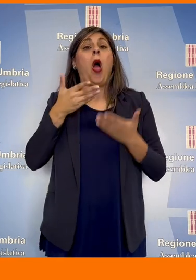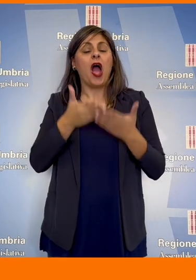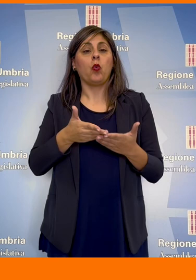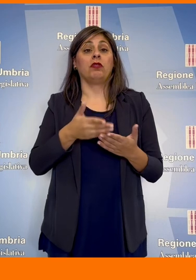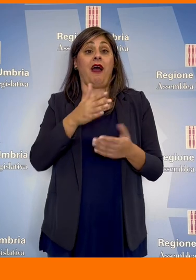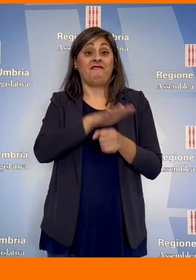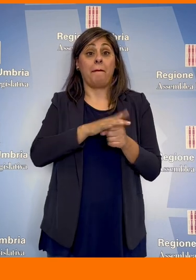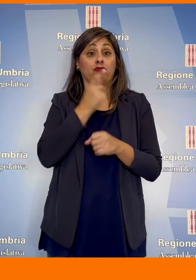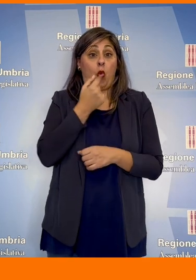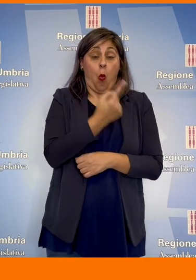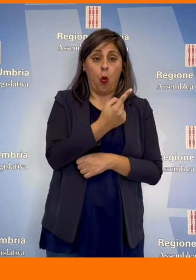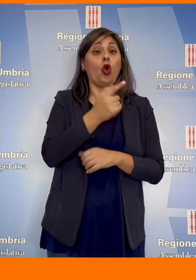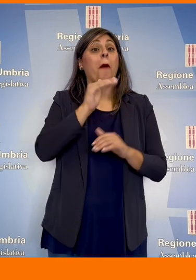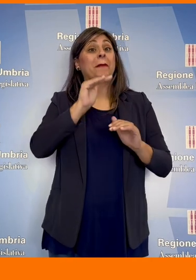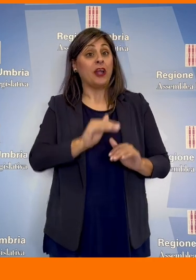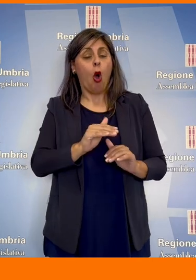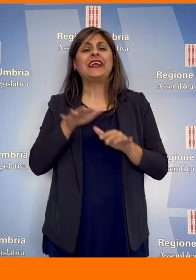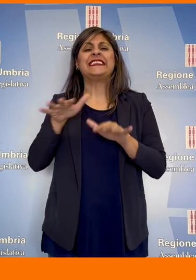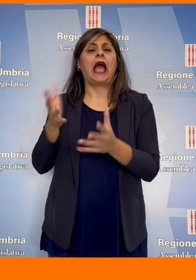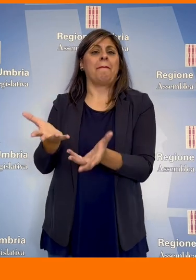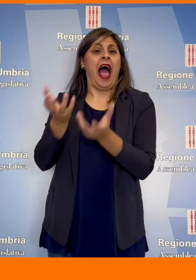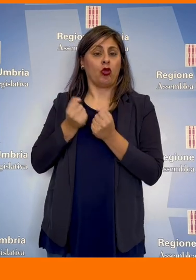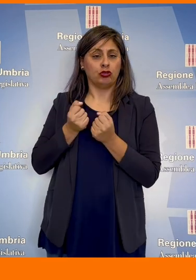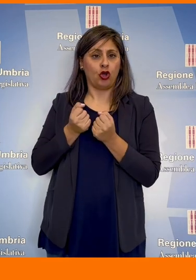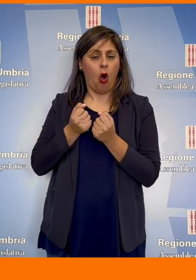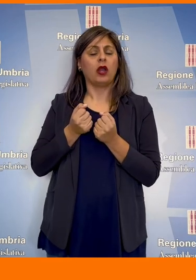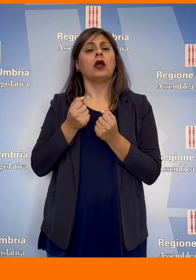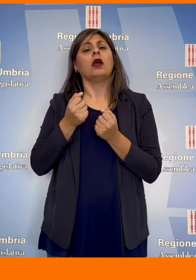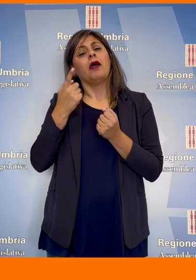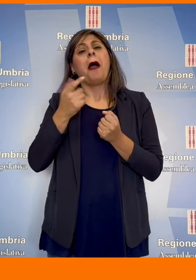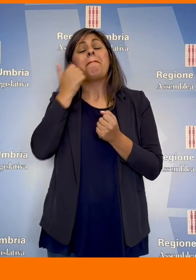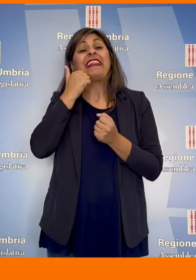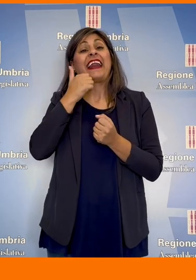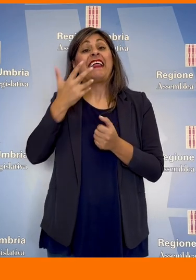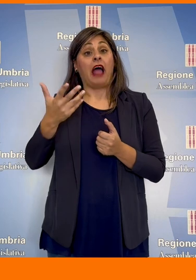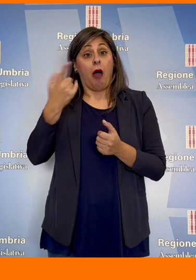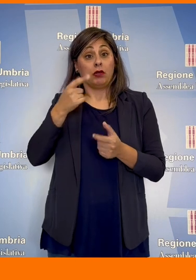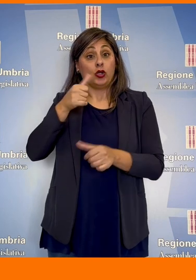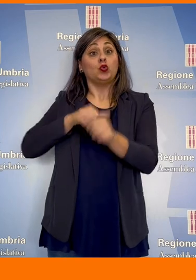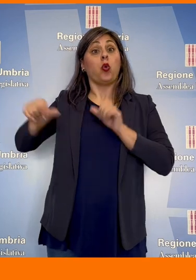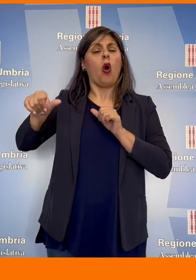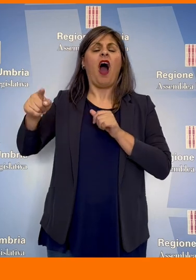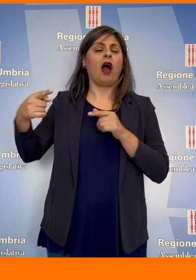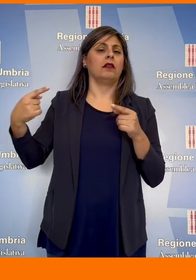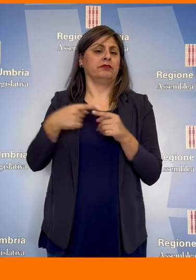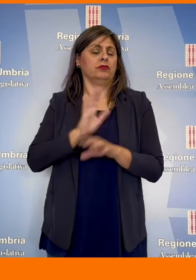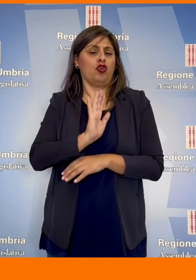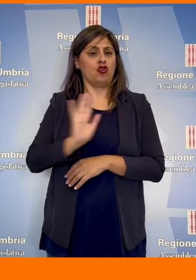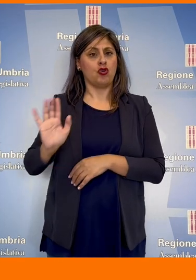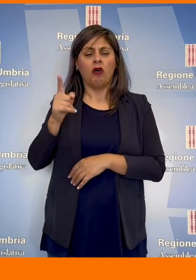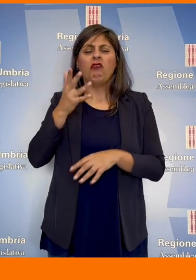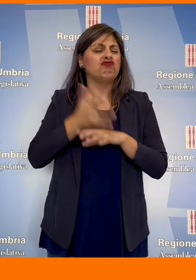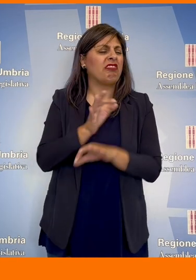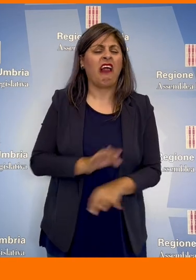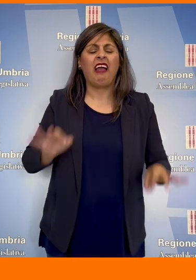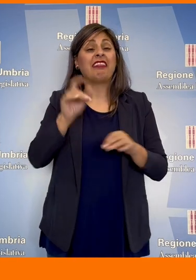i minori e il sistema delle adozioni da contrapporre alla maternità surrogata. Non conta, ha sottolineato Pace, se